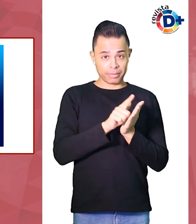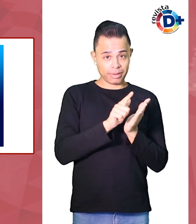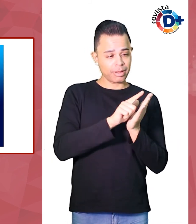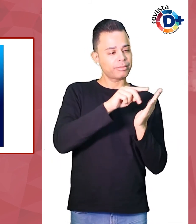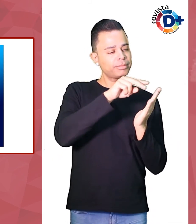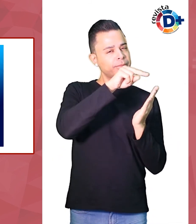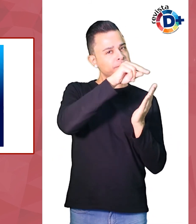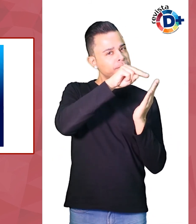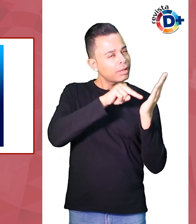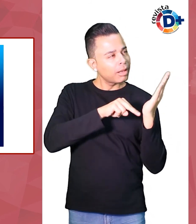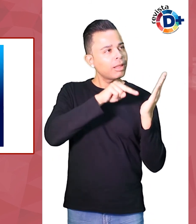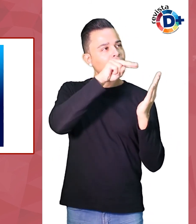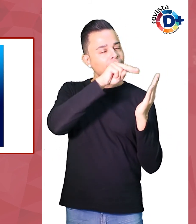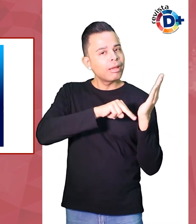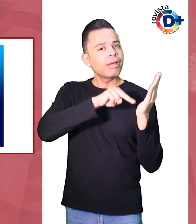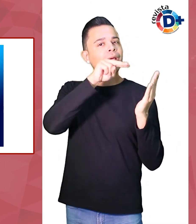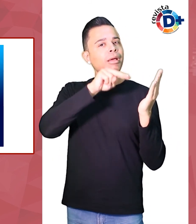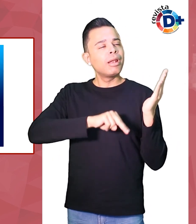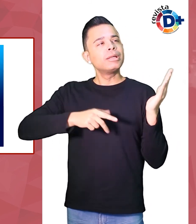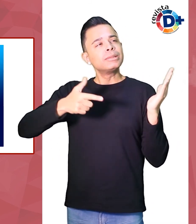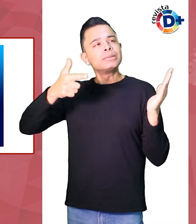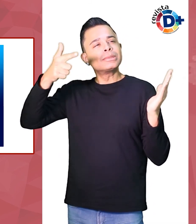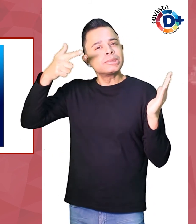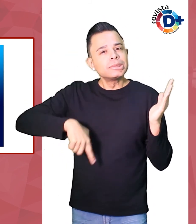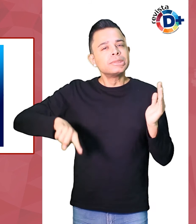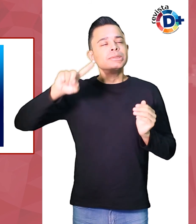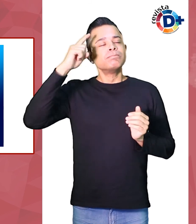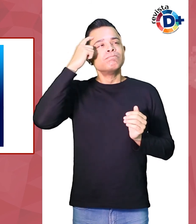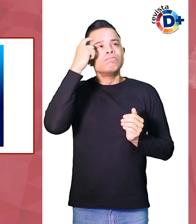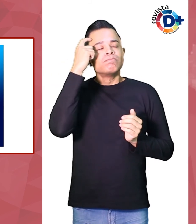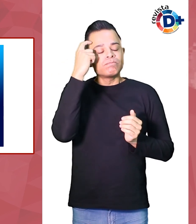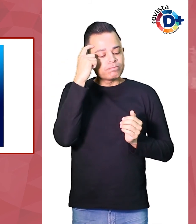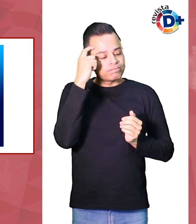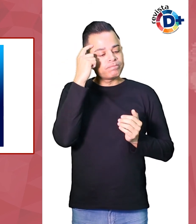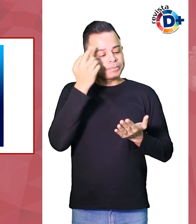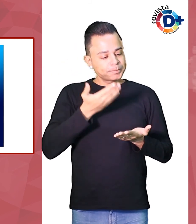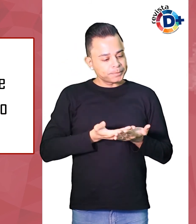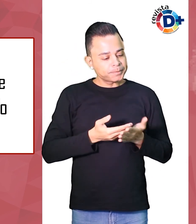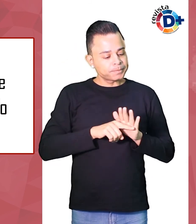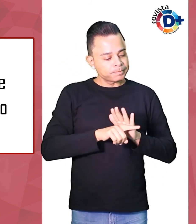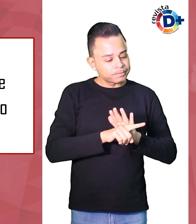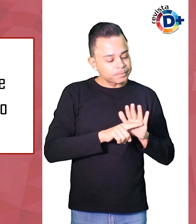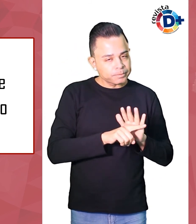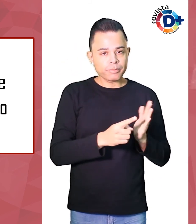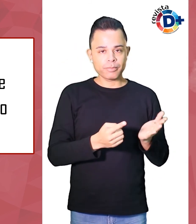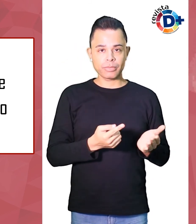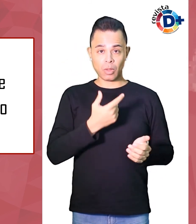cada vez mais reflexivo Lino de Macedo escreve que